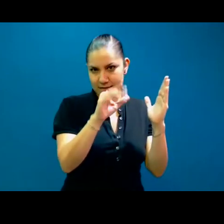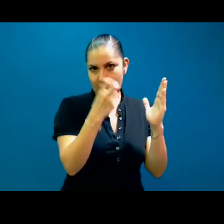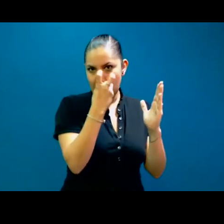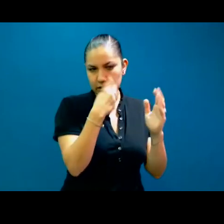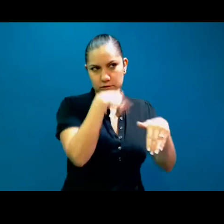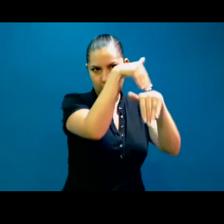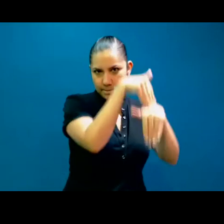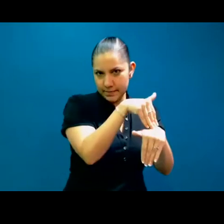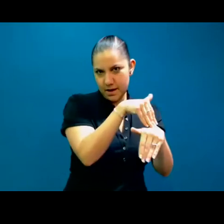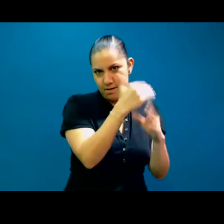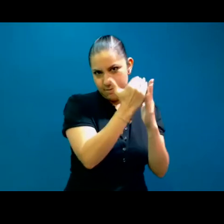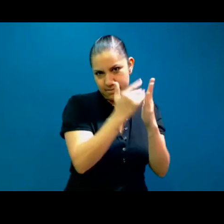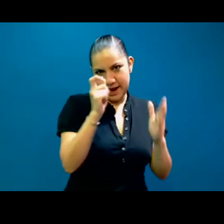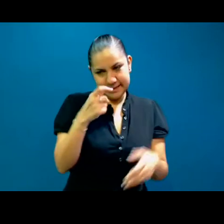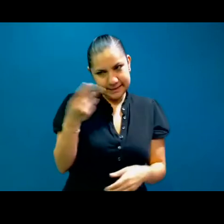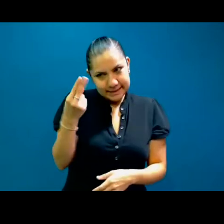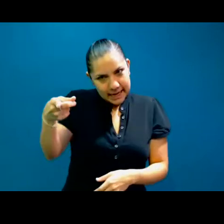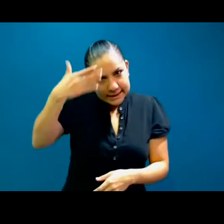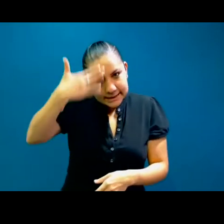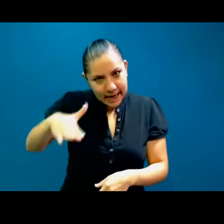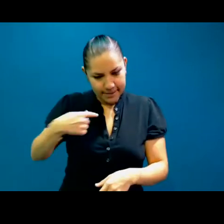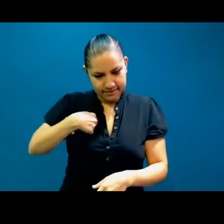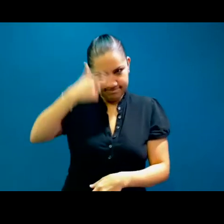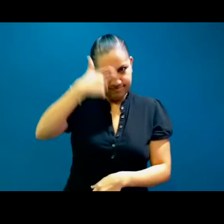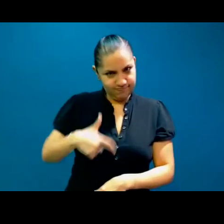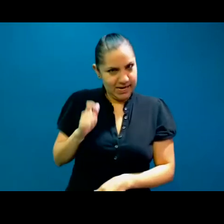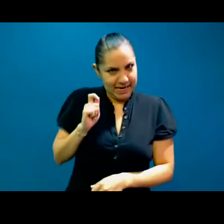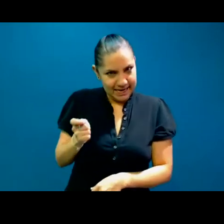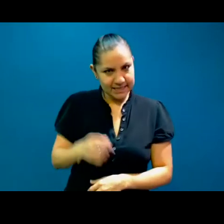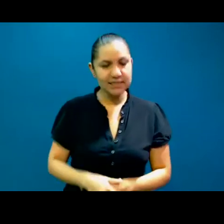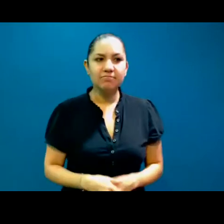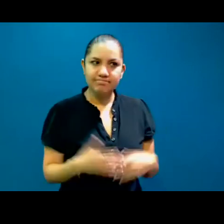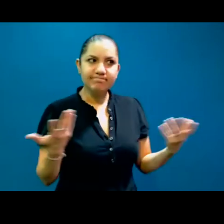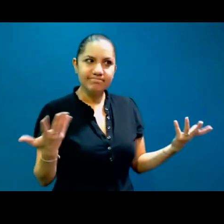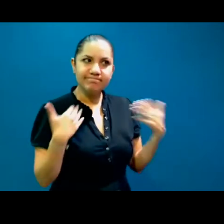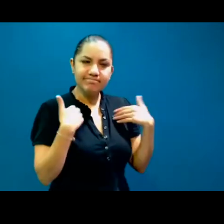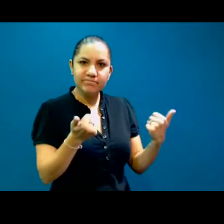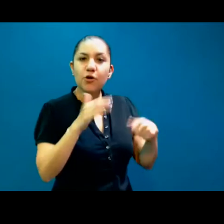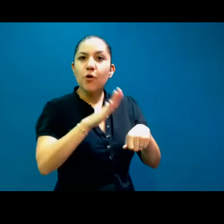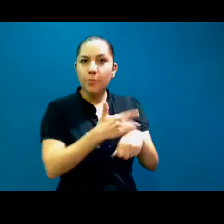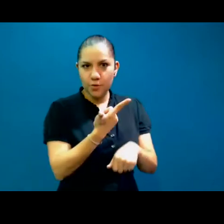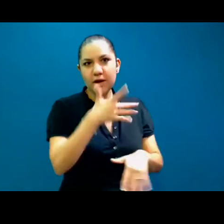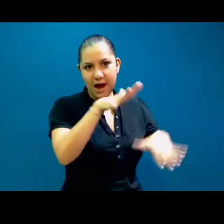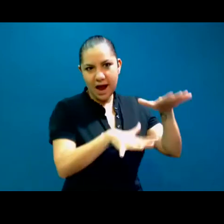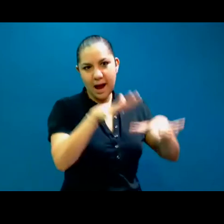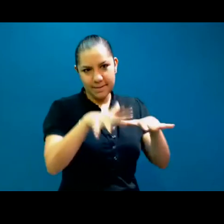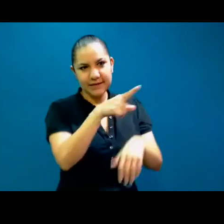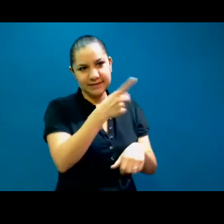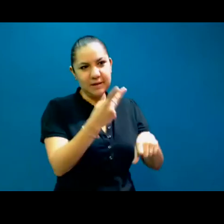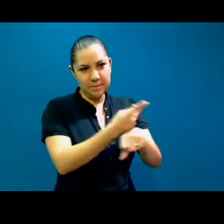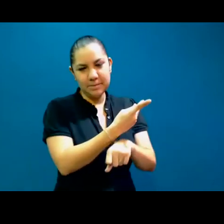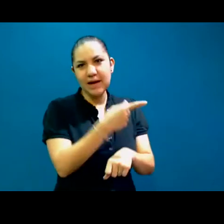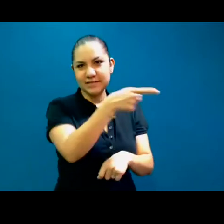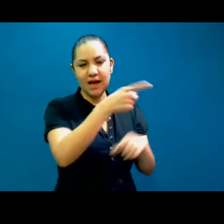Claro, porque pasa mucho con intérpretes comunitarios, que la gente, sobre todo en situaciones no legales o